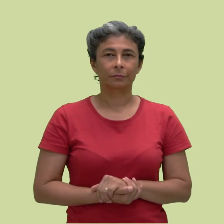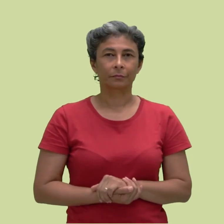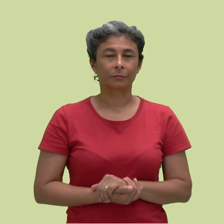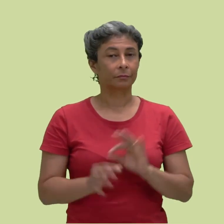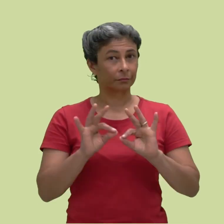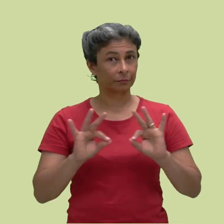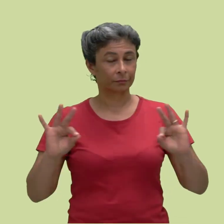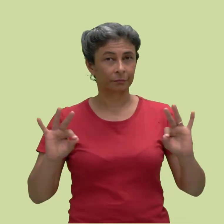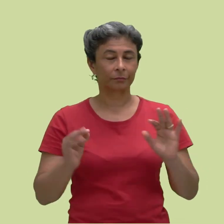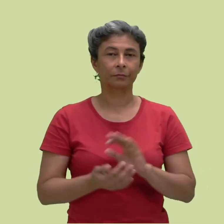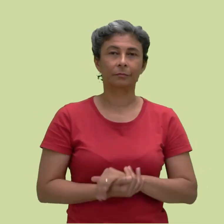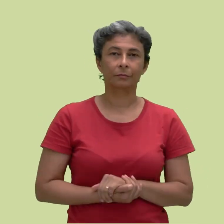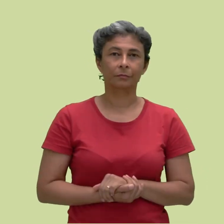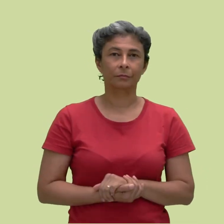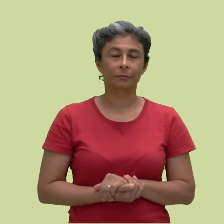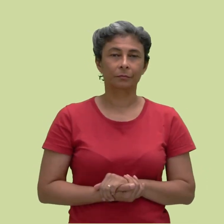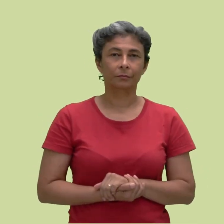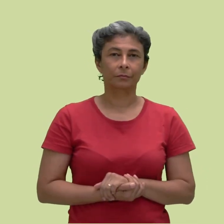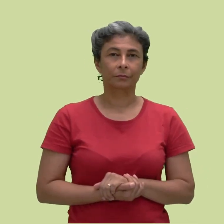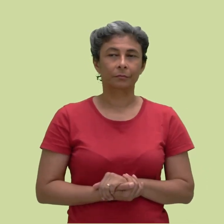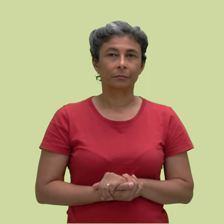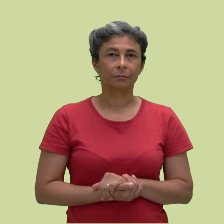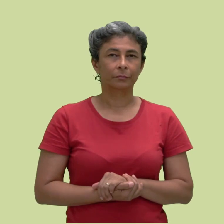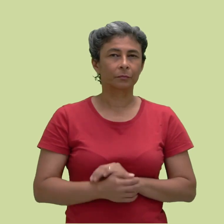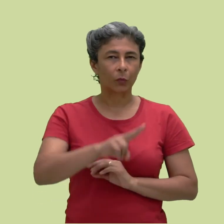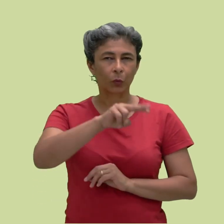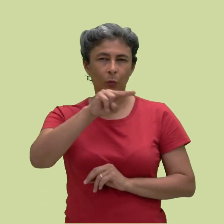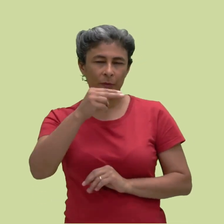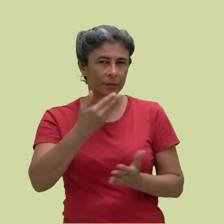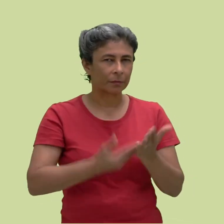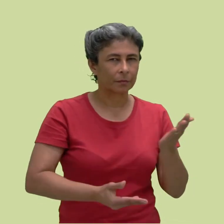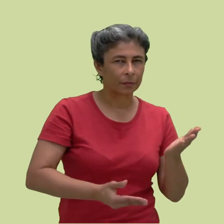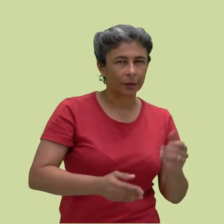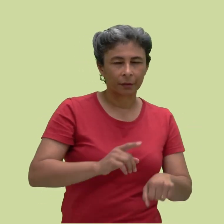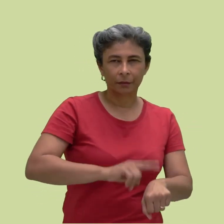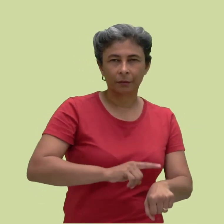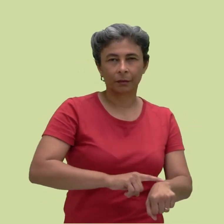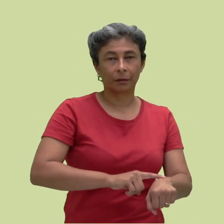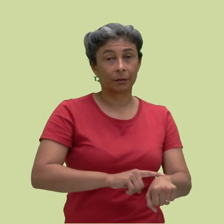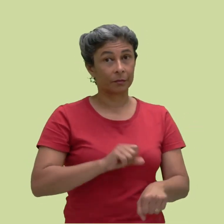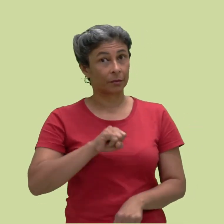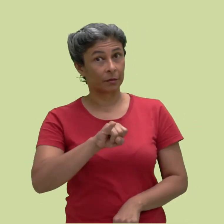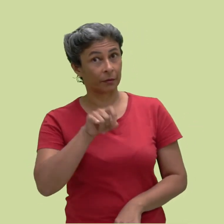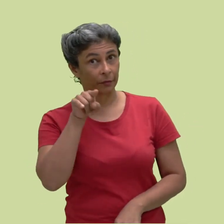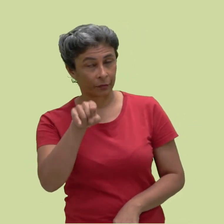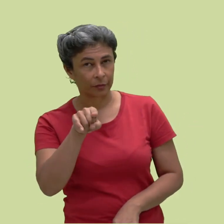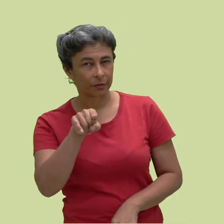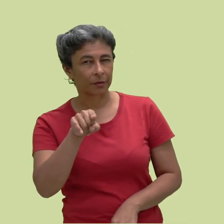Ficando com a frase Nunca é perda de tempo que você consegue aprender algo